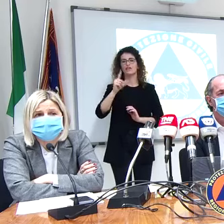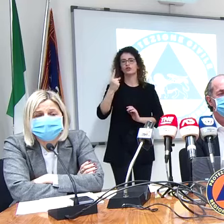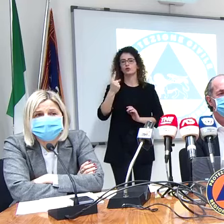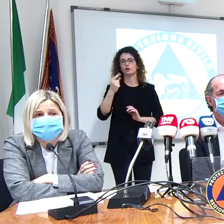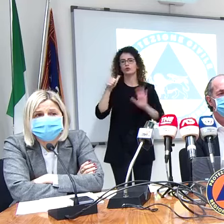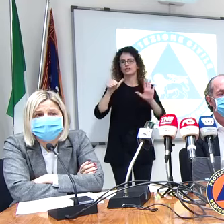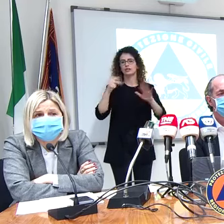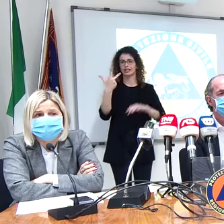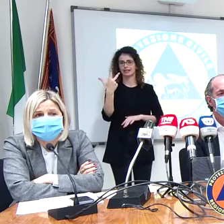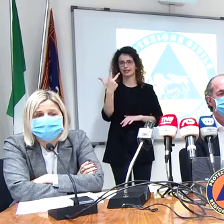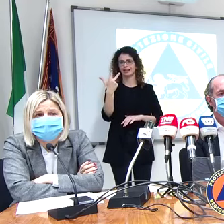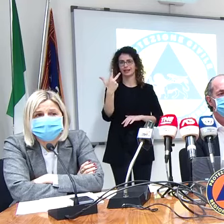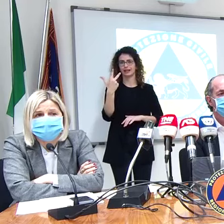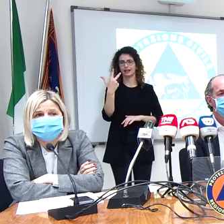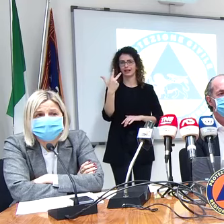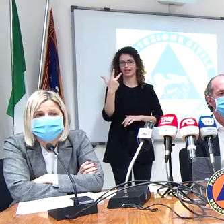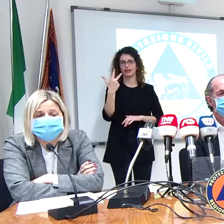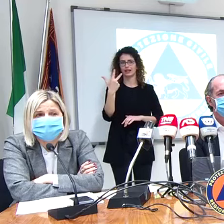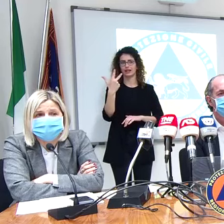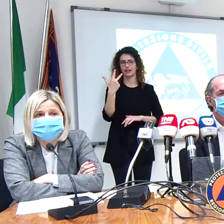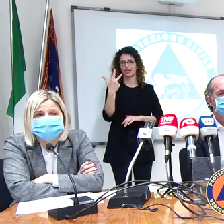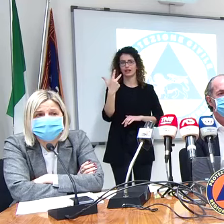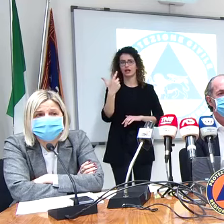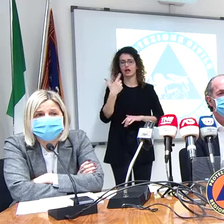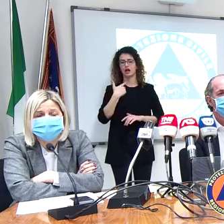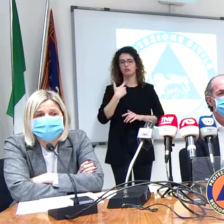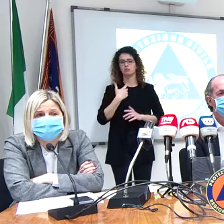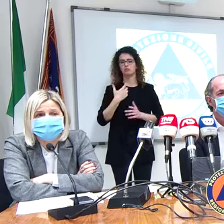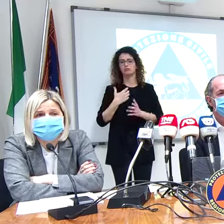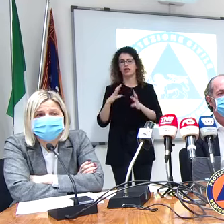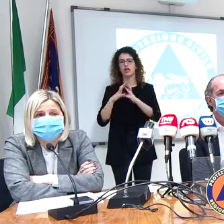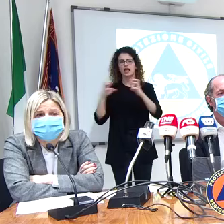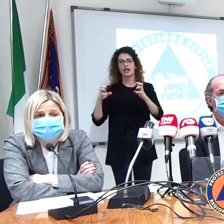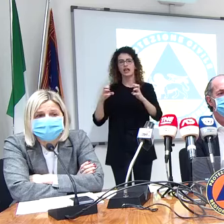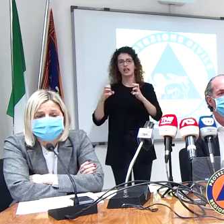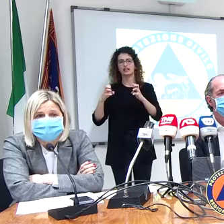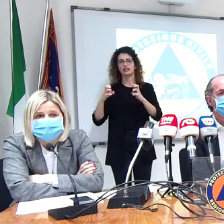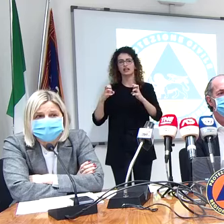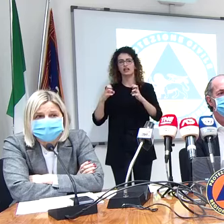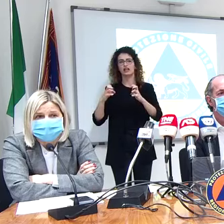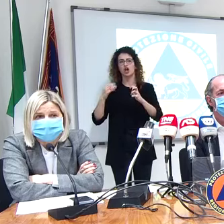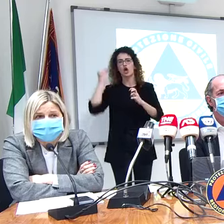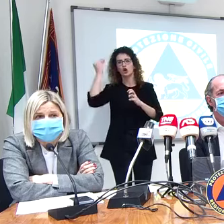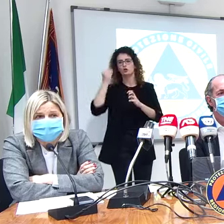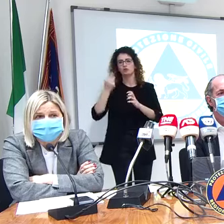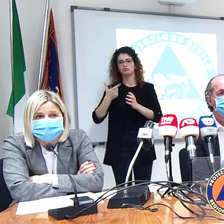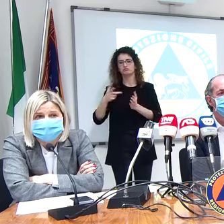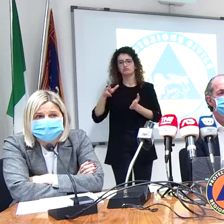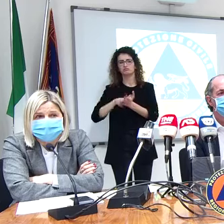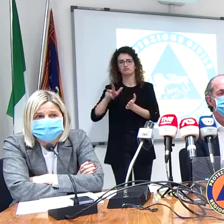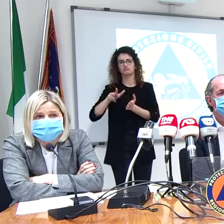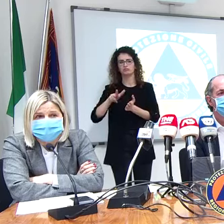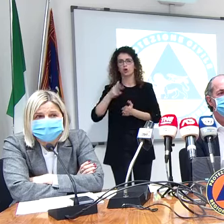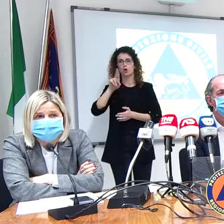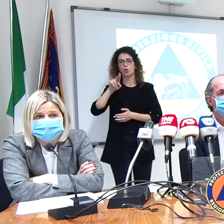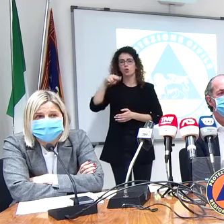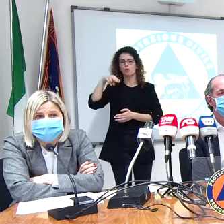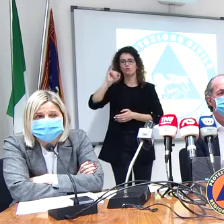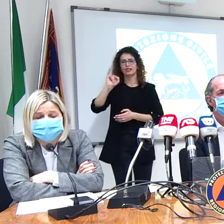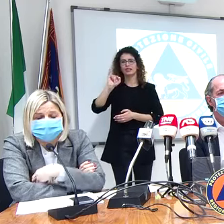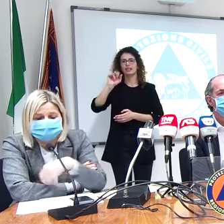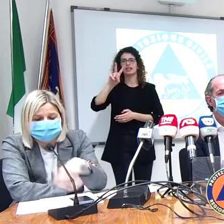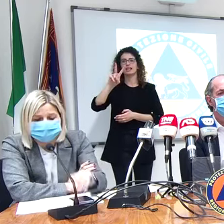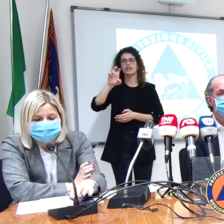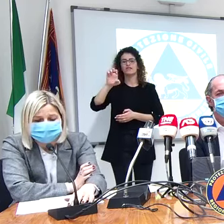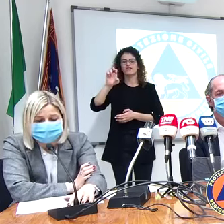che identifica questo ente certificatore turco si chiama Universal Cert che sembra non siano a